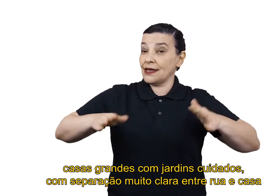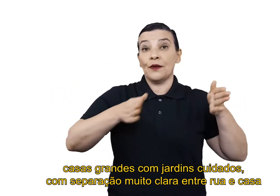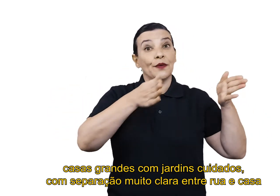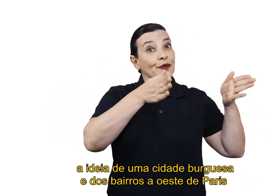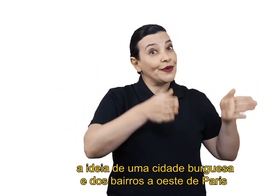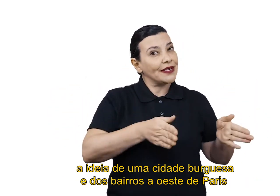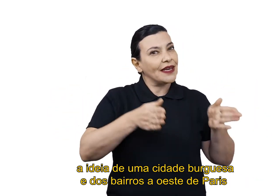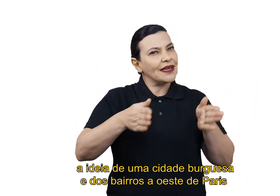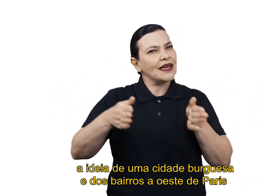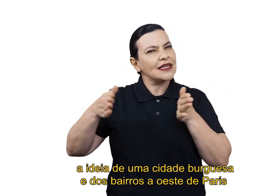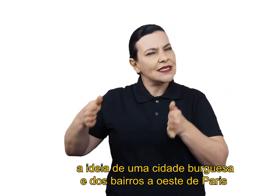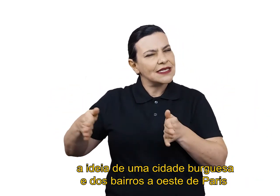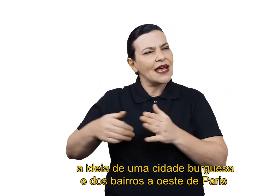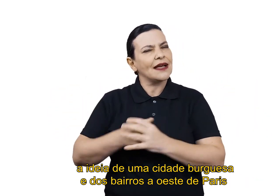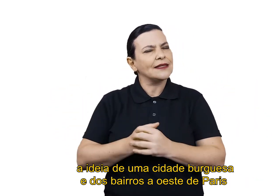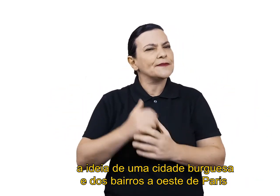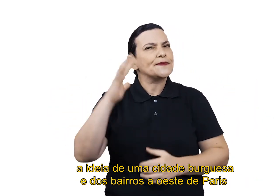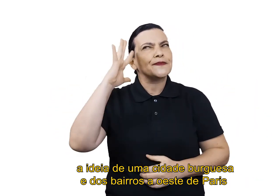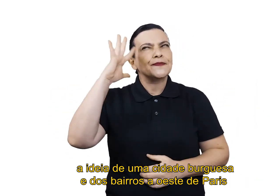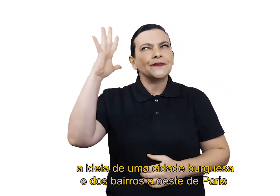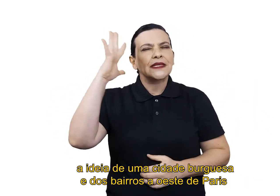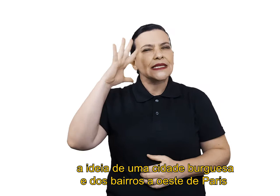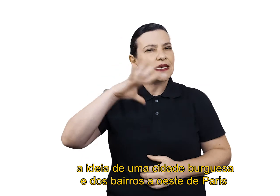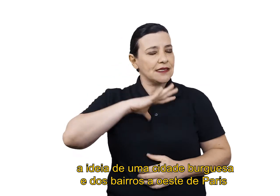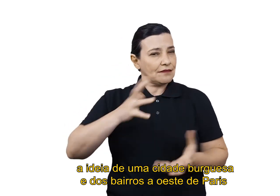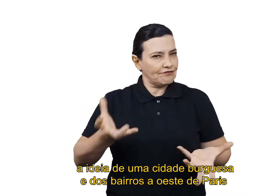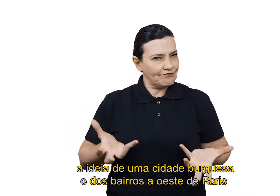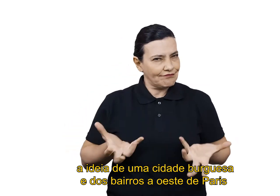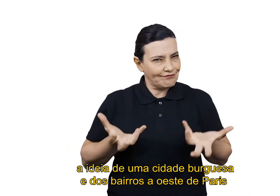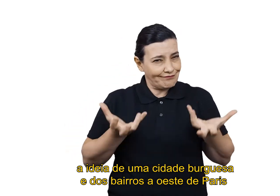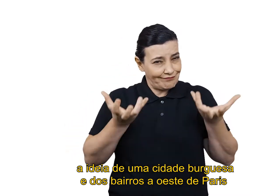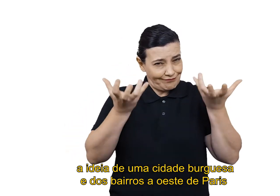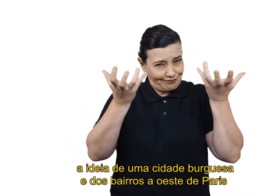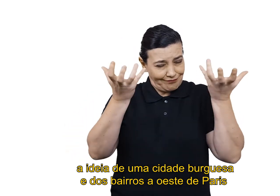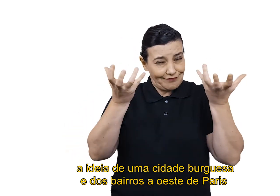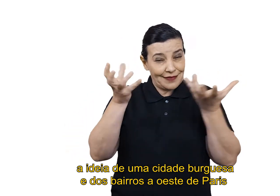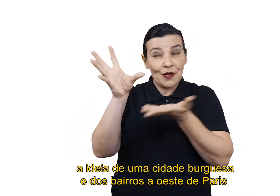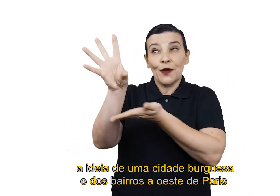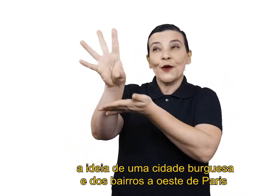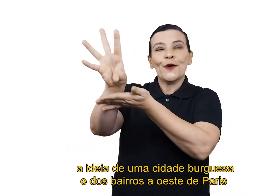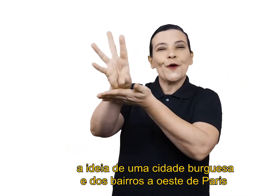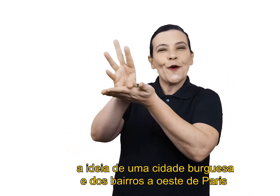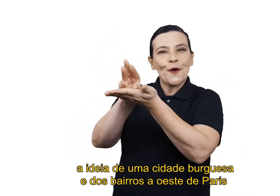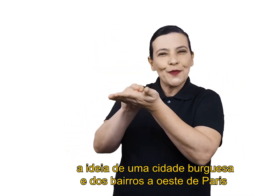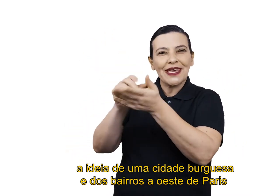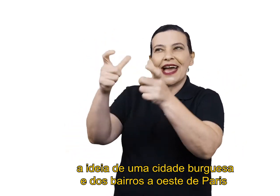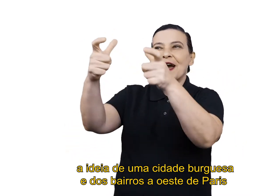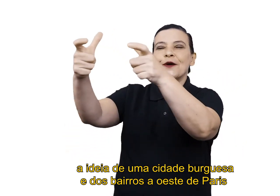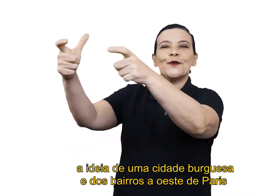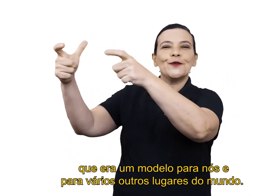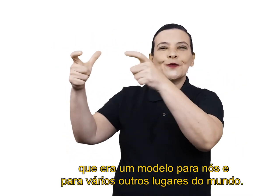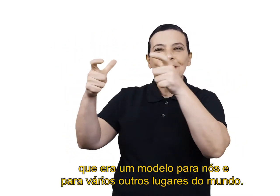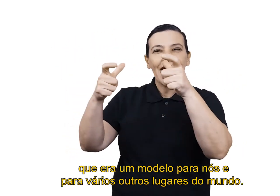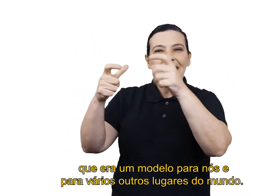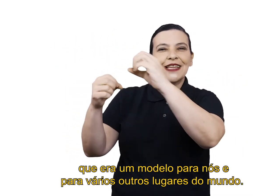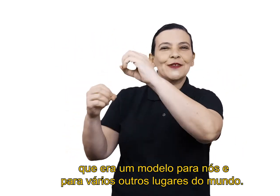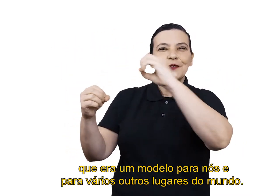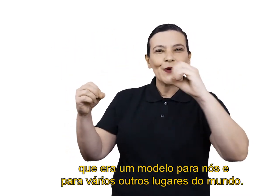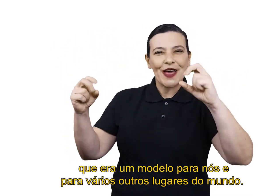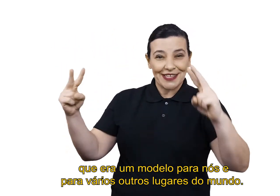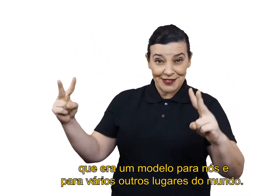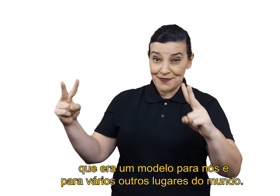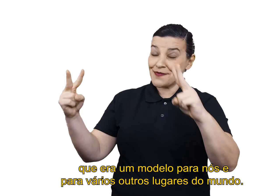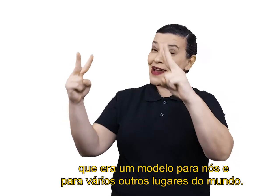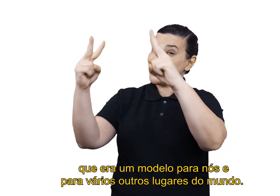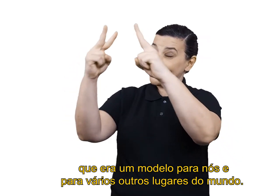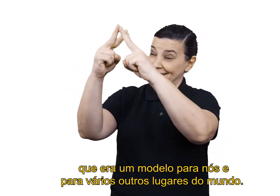e casa. A ideia de uma cidade burguesa e dos bairros a oeste de Paris, que era